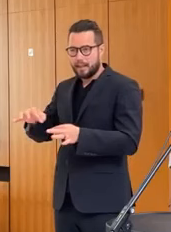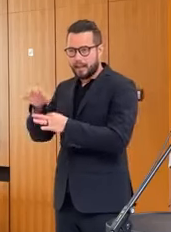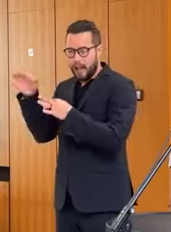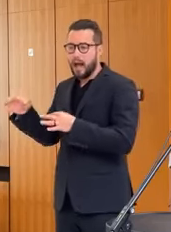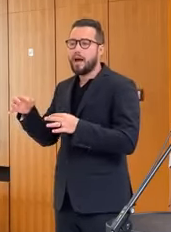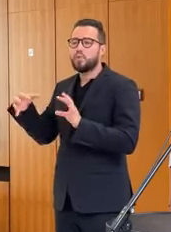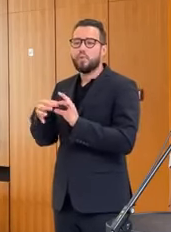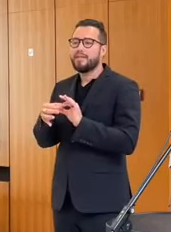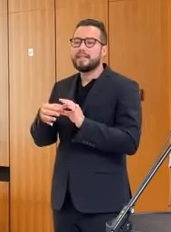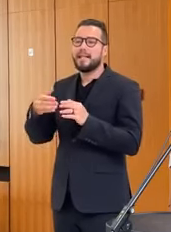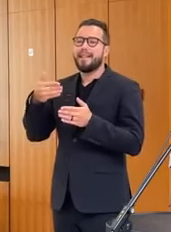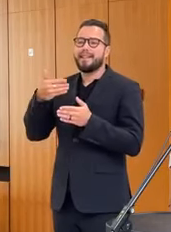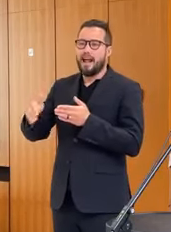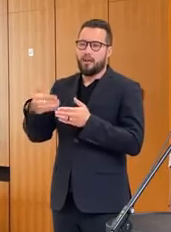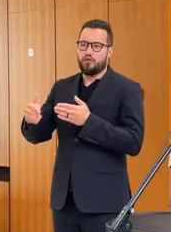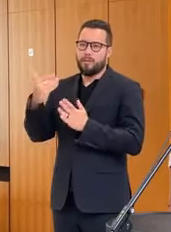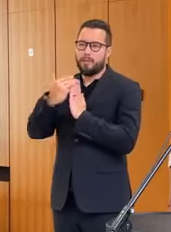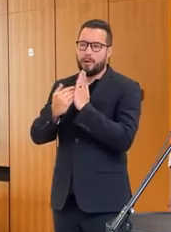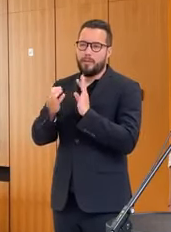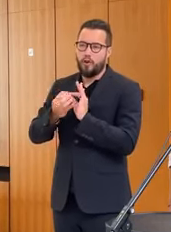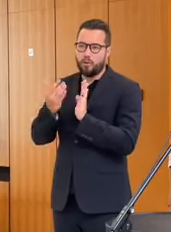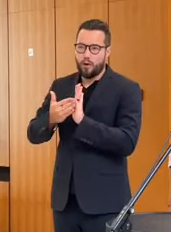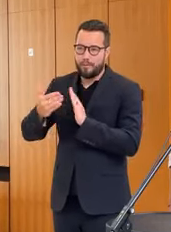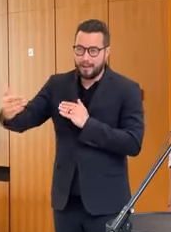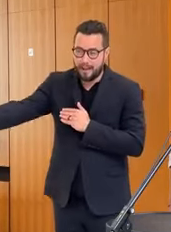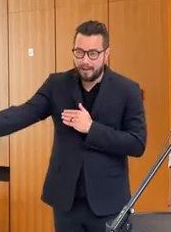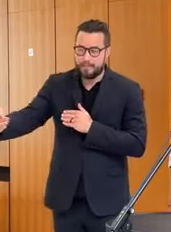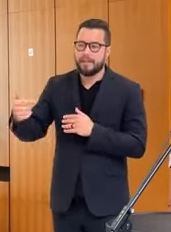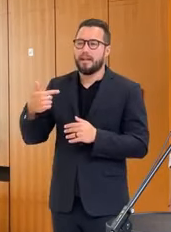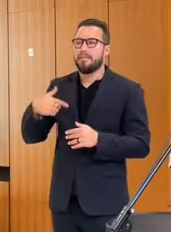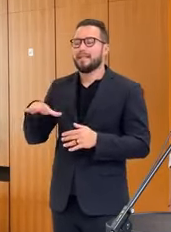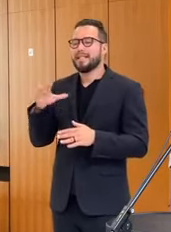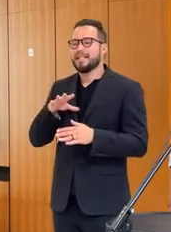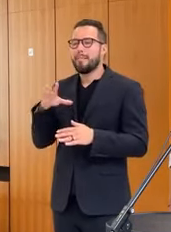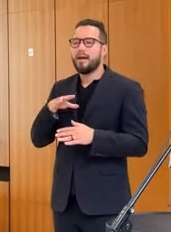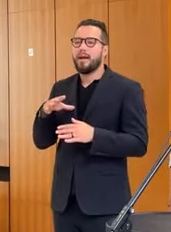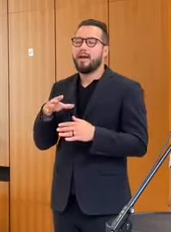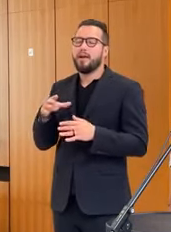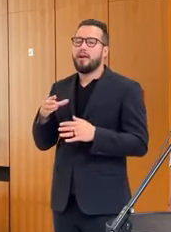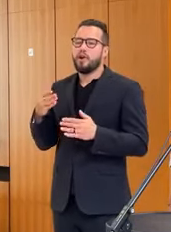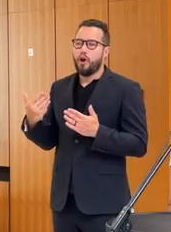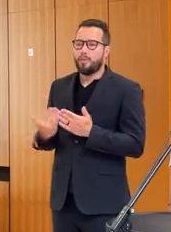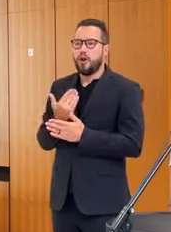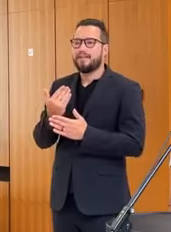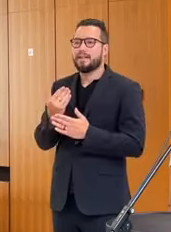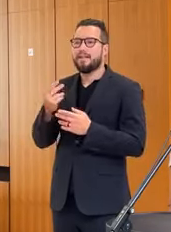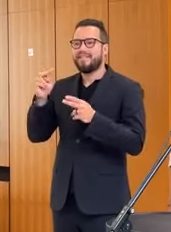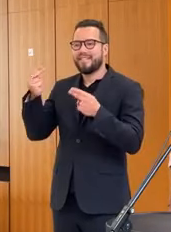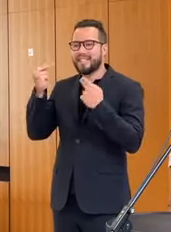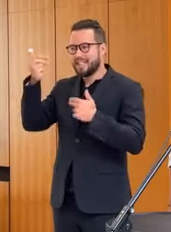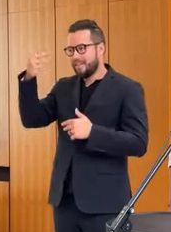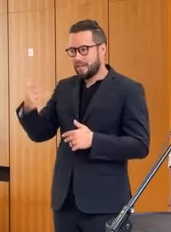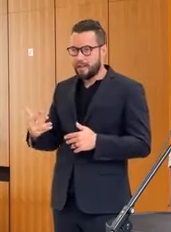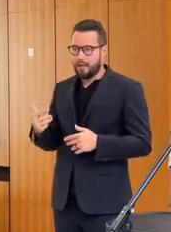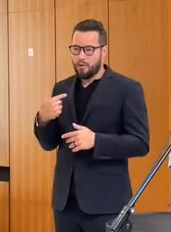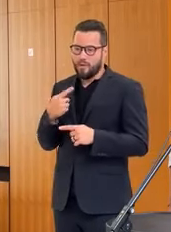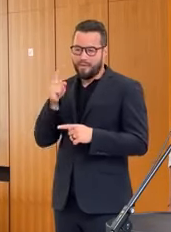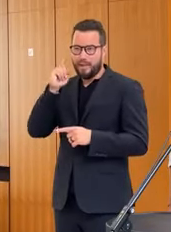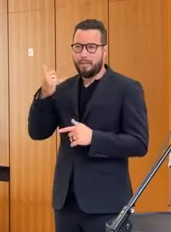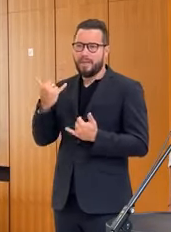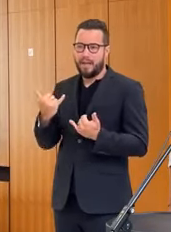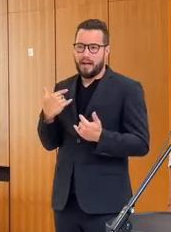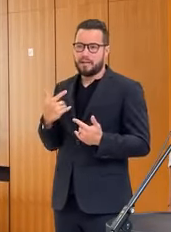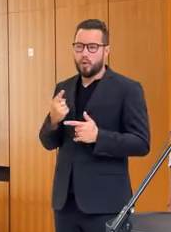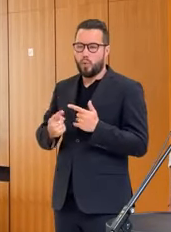nového programového obdobia, kde by sme chceli aktualizovať harmonogram víziev, pretože už teraz sa nachádzame v určitom sklze z hľadiska